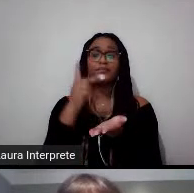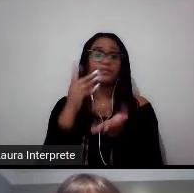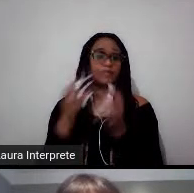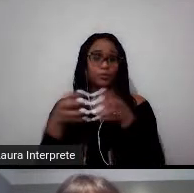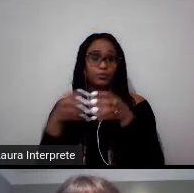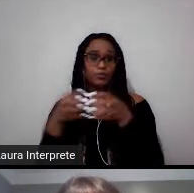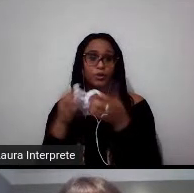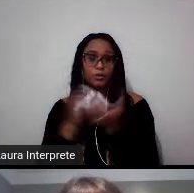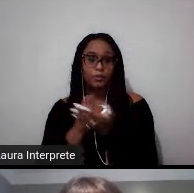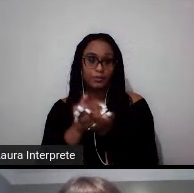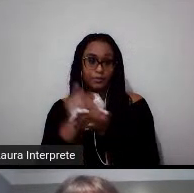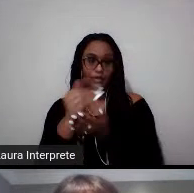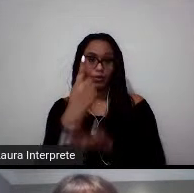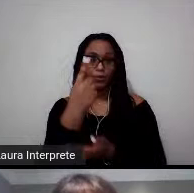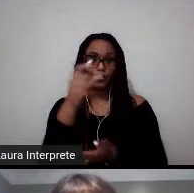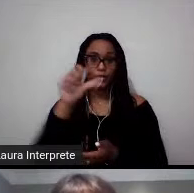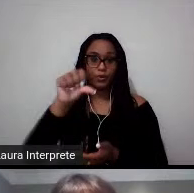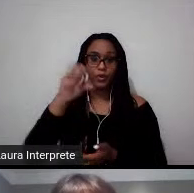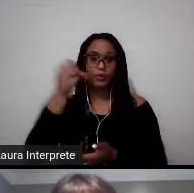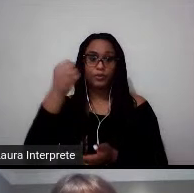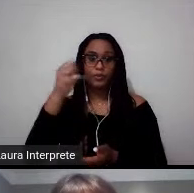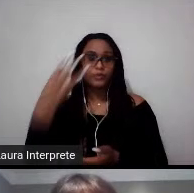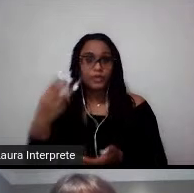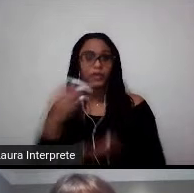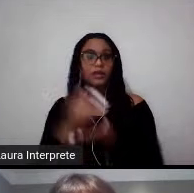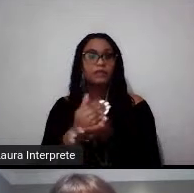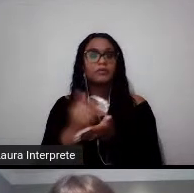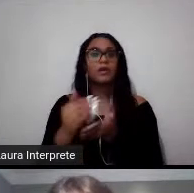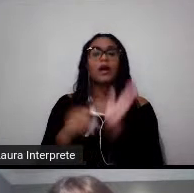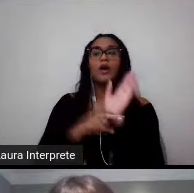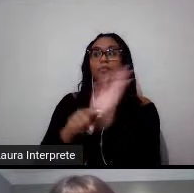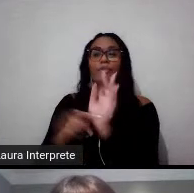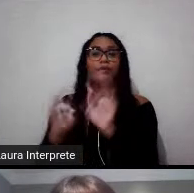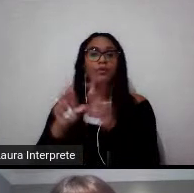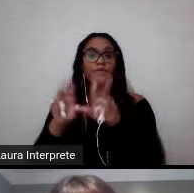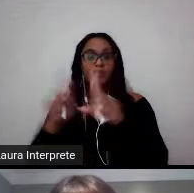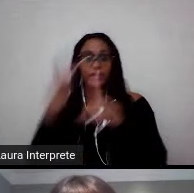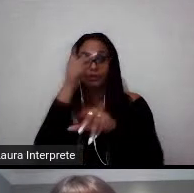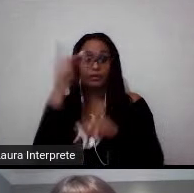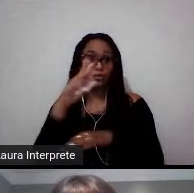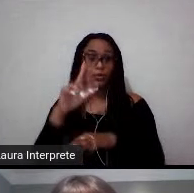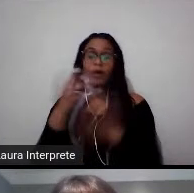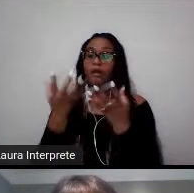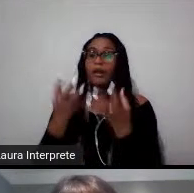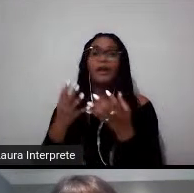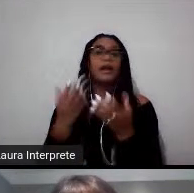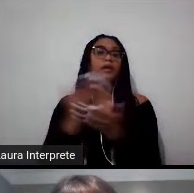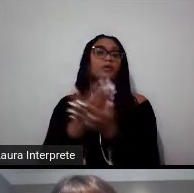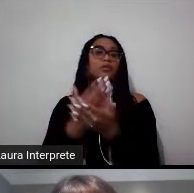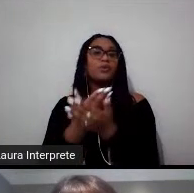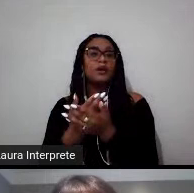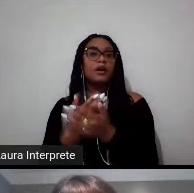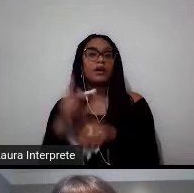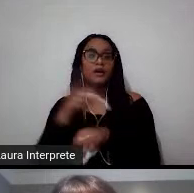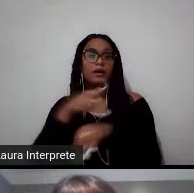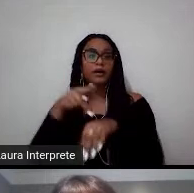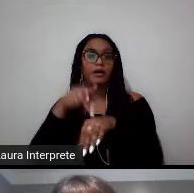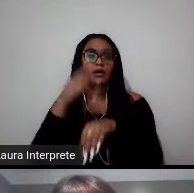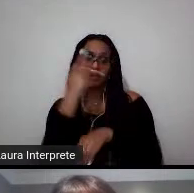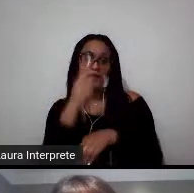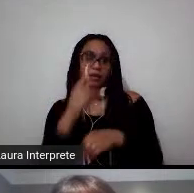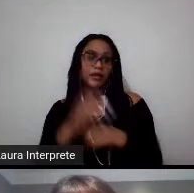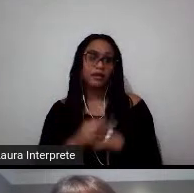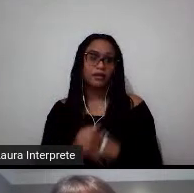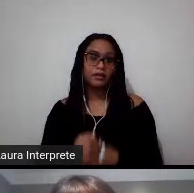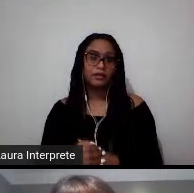financiado pessoas que vão para o Reino Unido, vão estudar no Reino Unido, desde essa época, e os ex